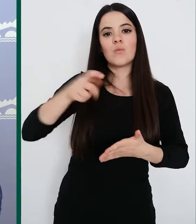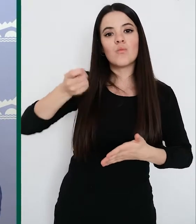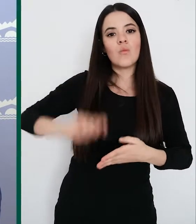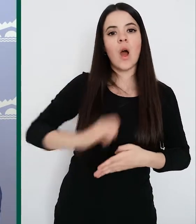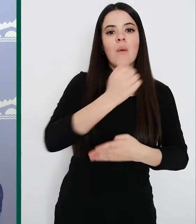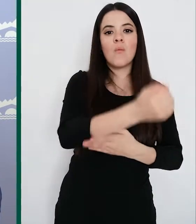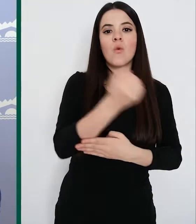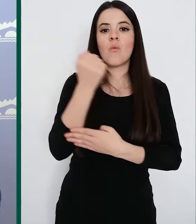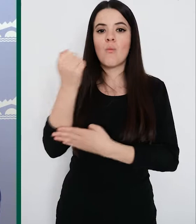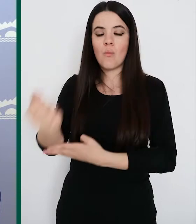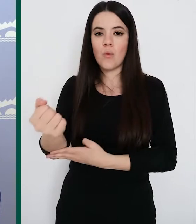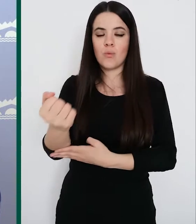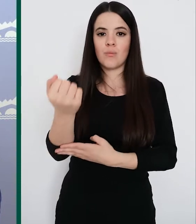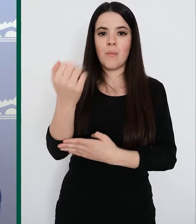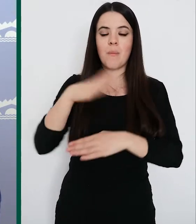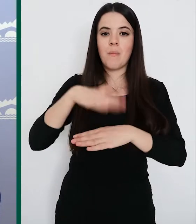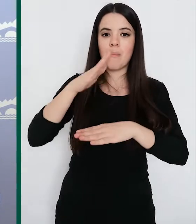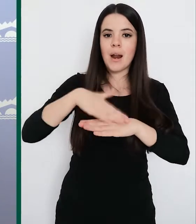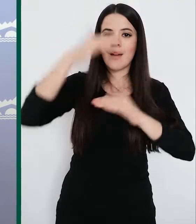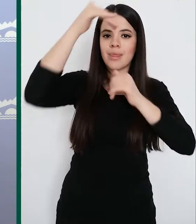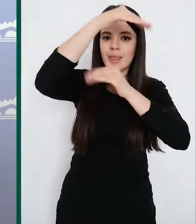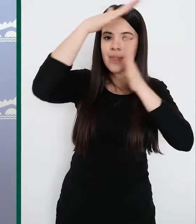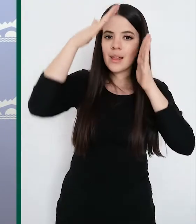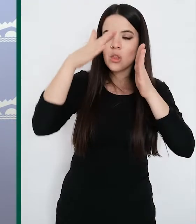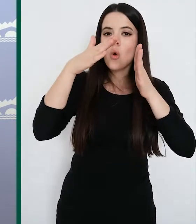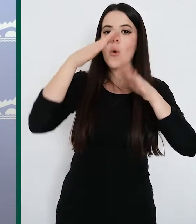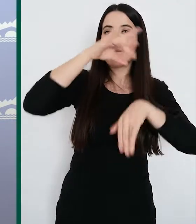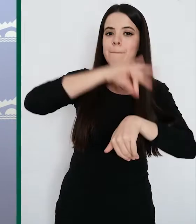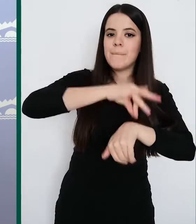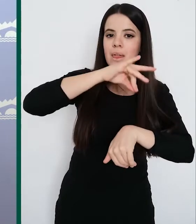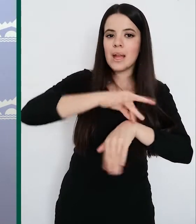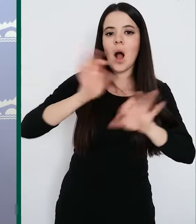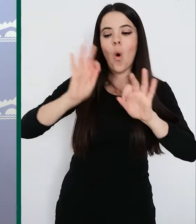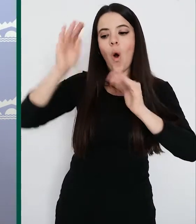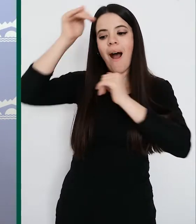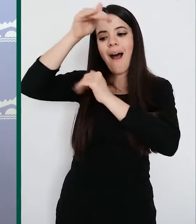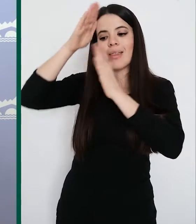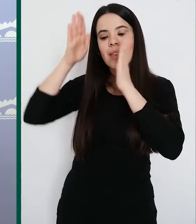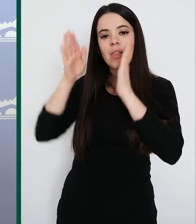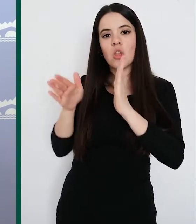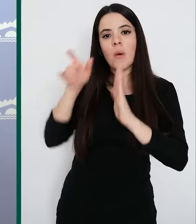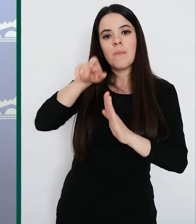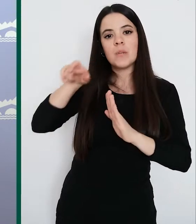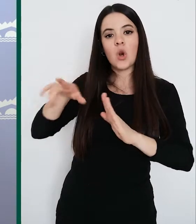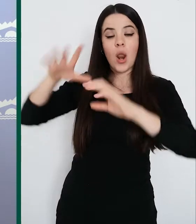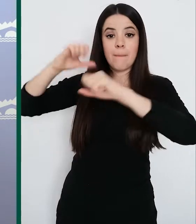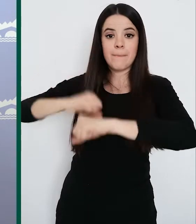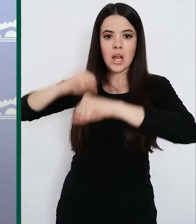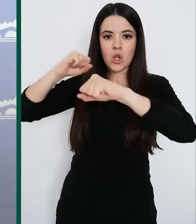como digo, la dedicación médica o la atención a los residentes. En concreto, se